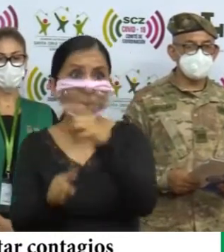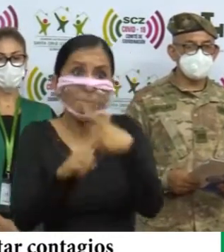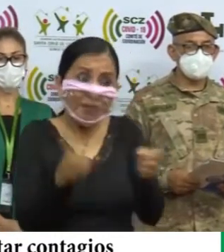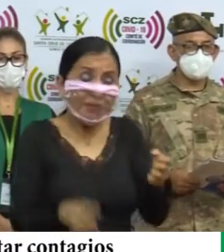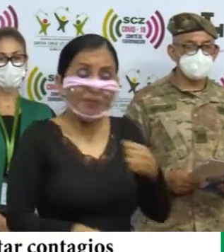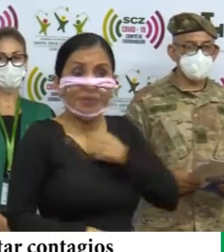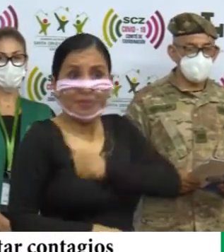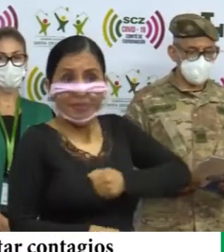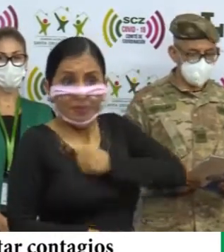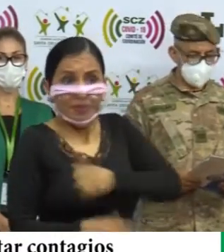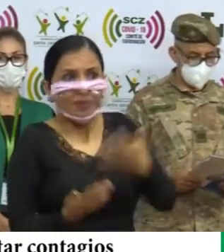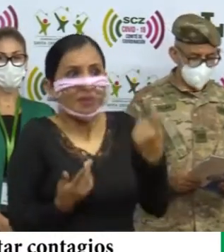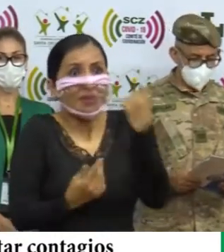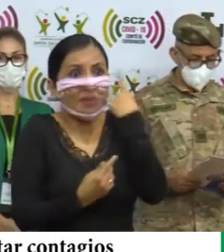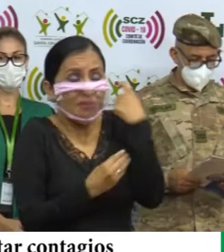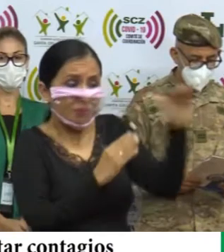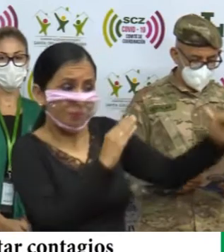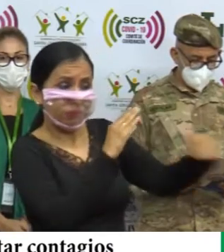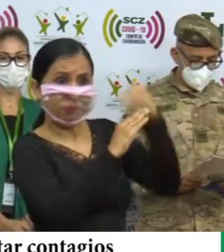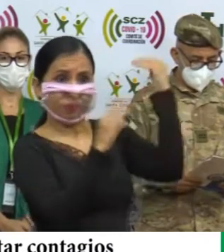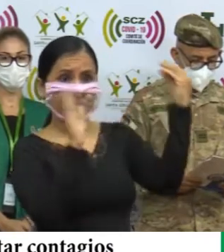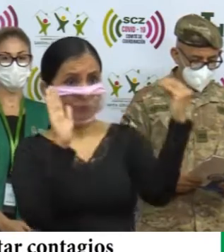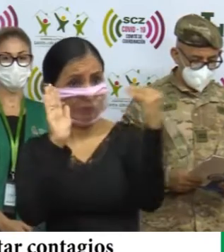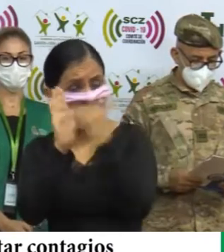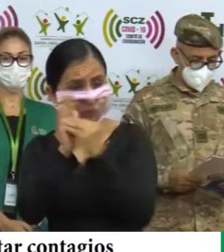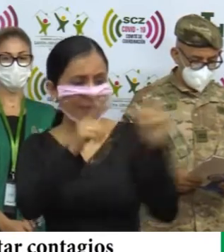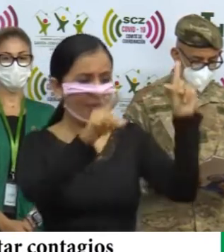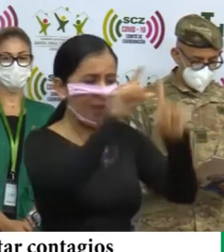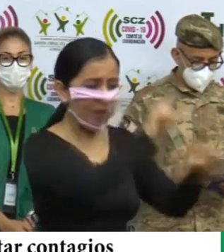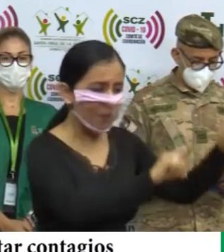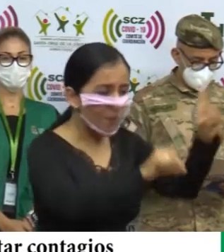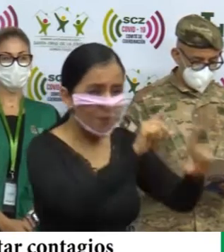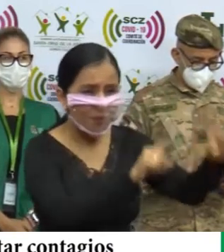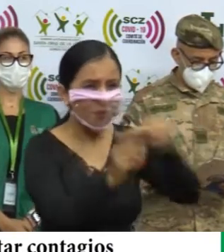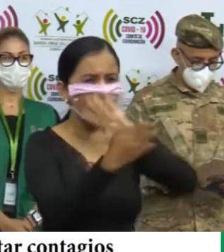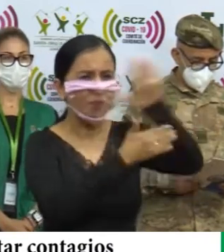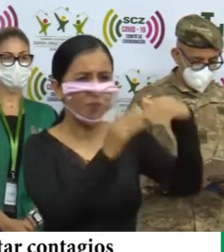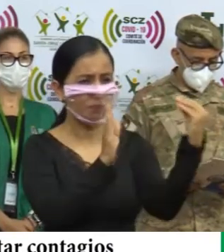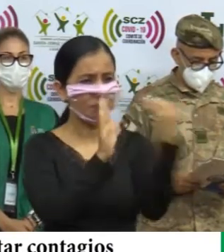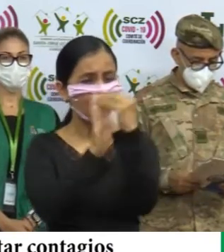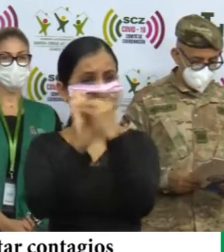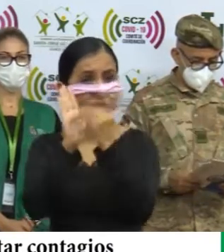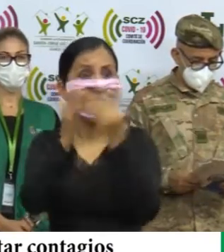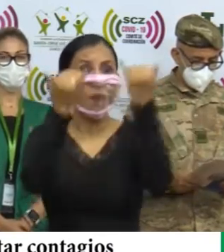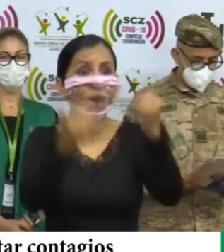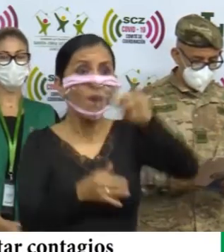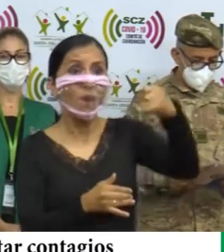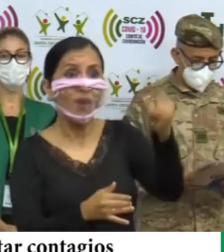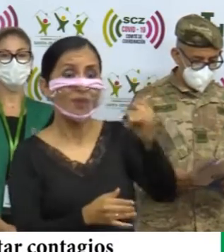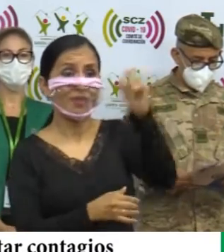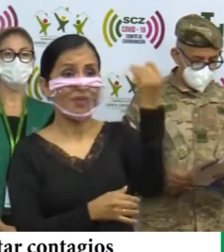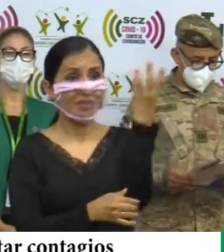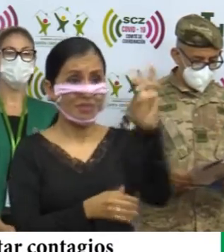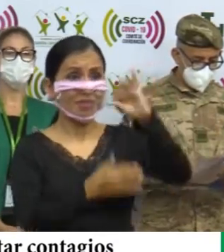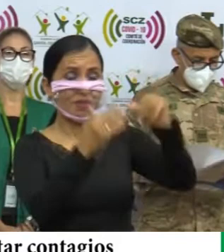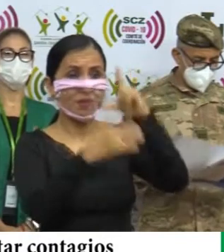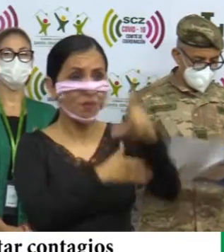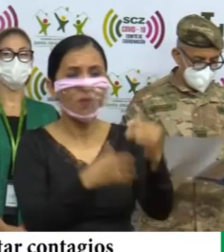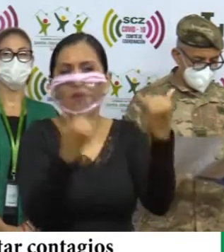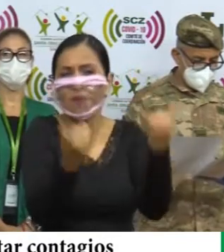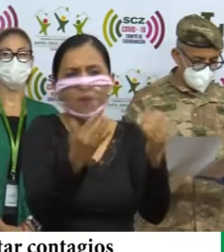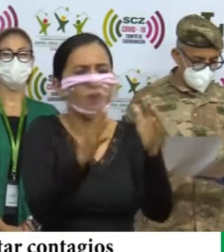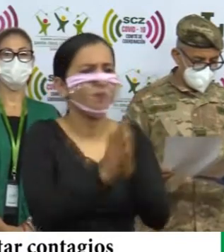Lamentablemente, acabamos de recibir el reporte de los laboratorios que hoy, jueves 16 de julio, se